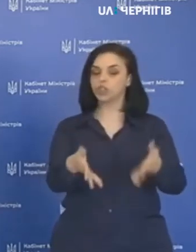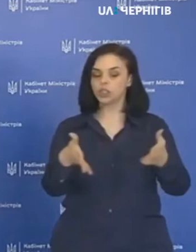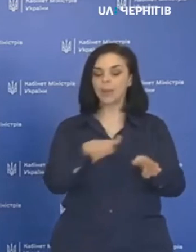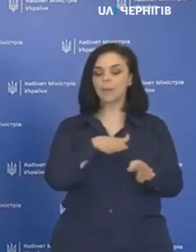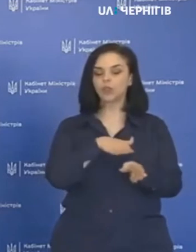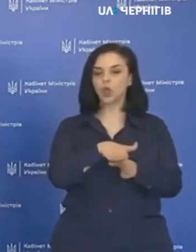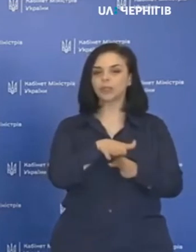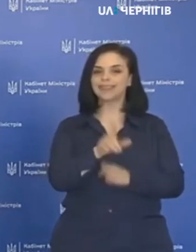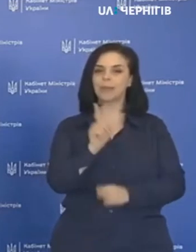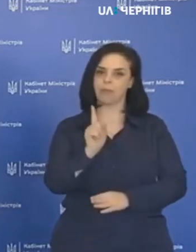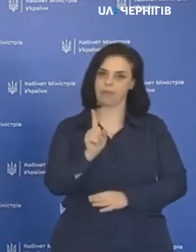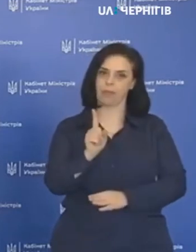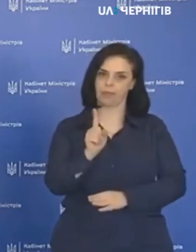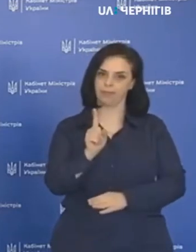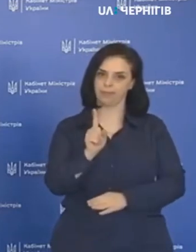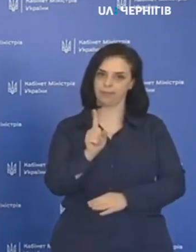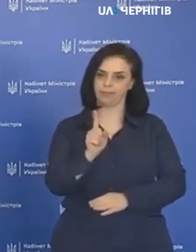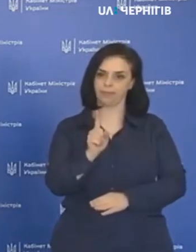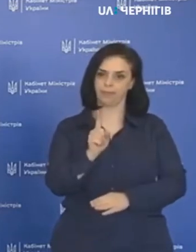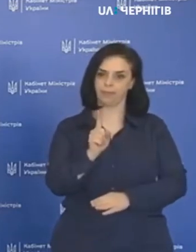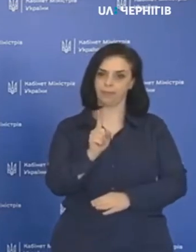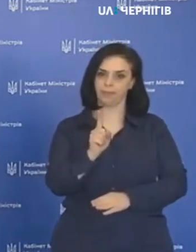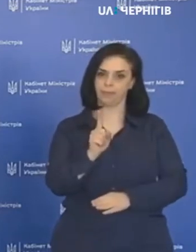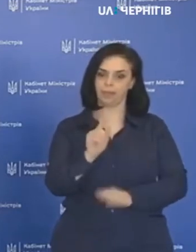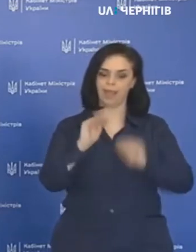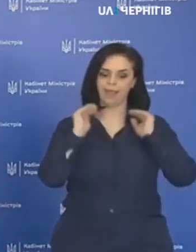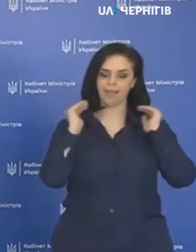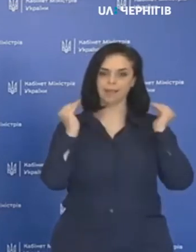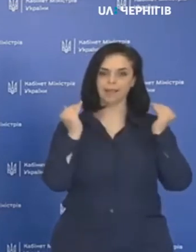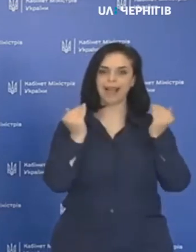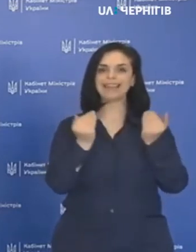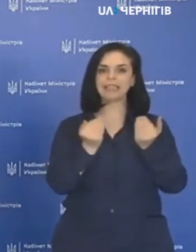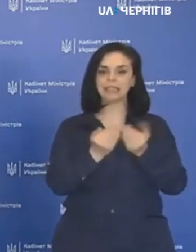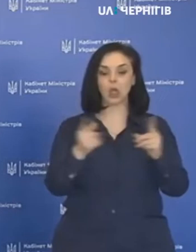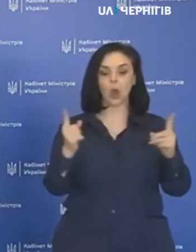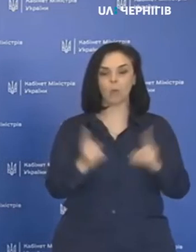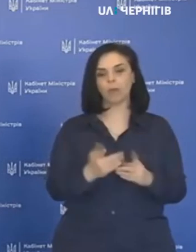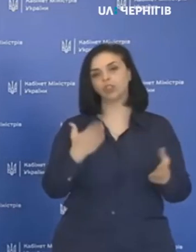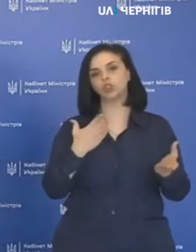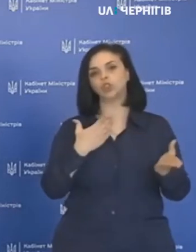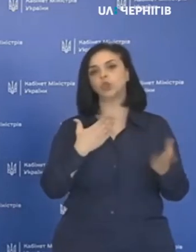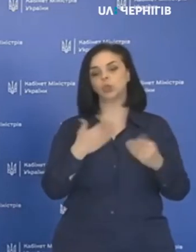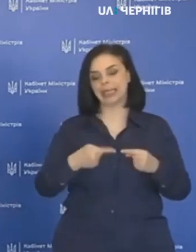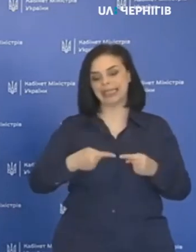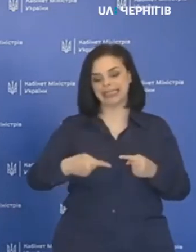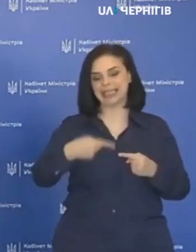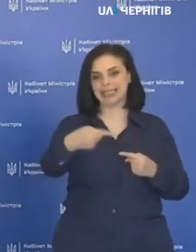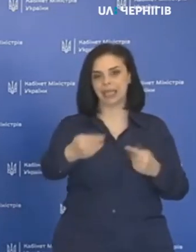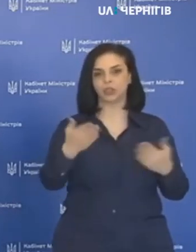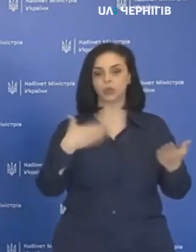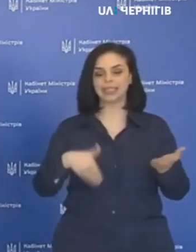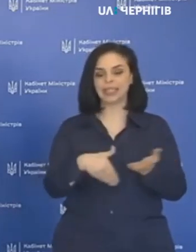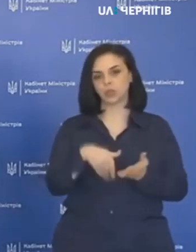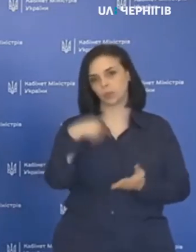дотриманням карантинних обмежень щодо дистанції, щодо